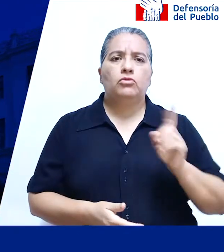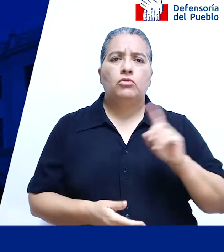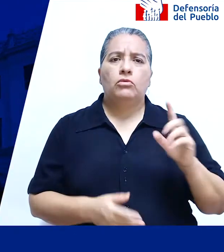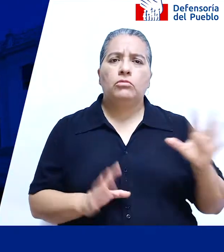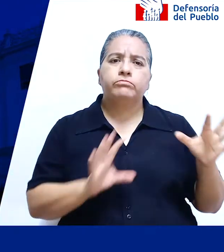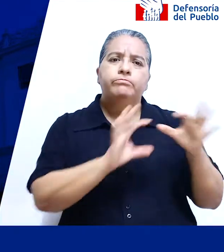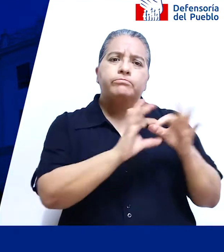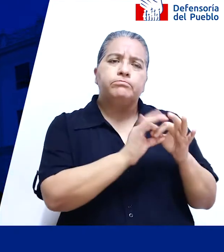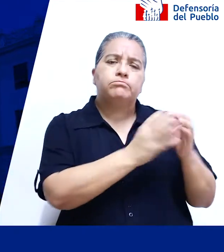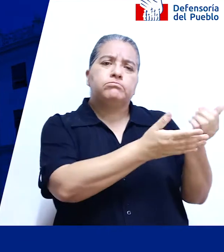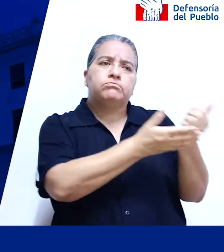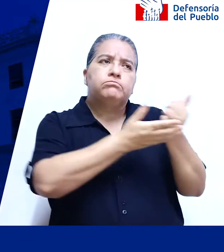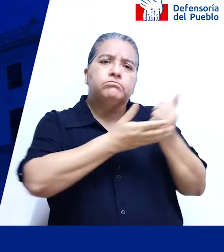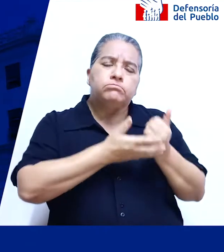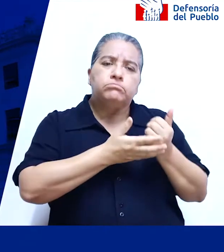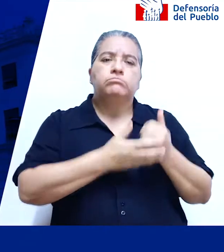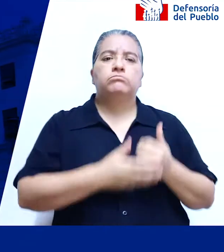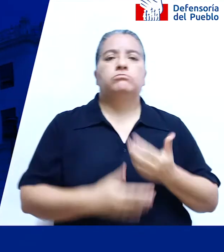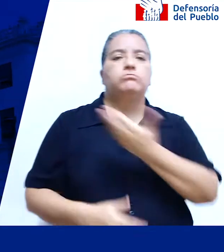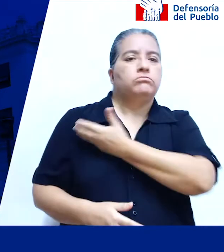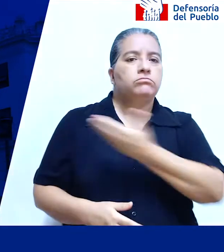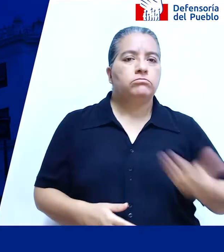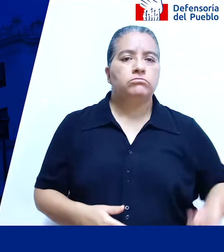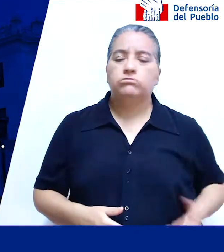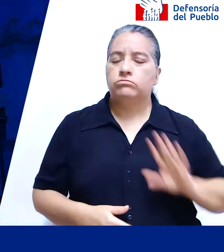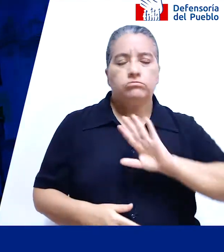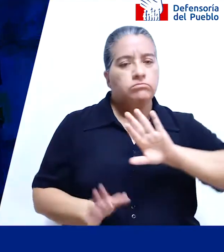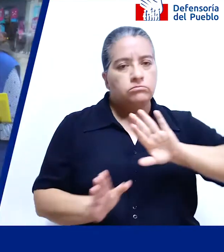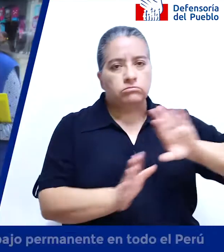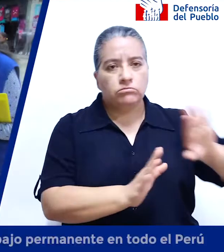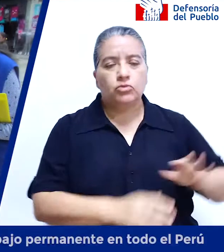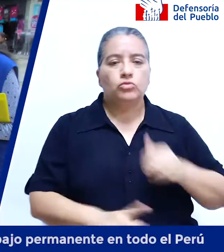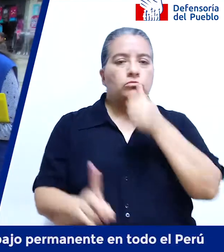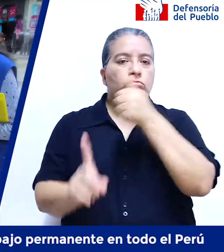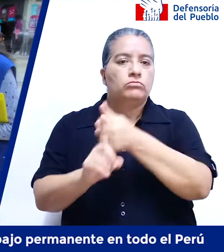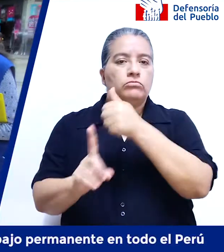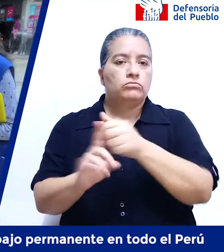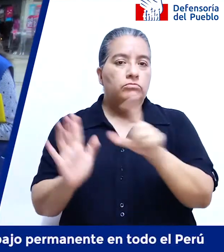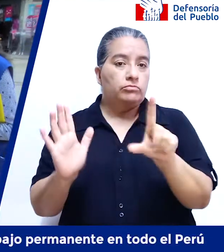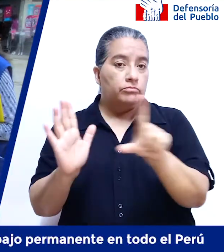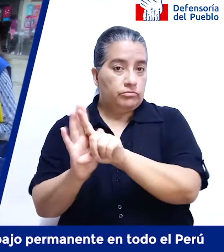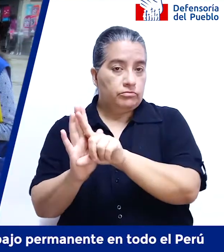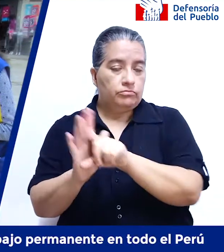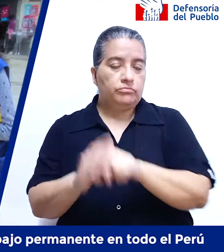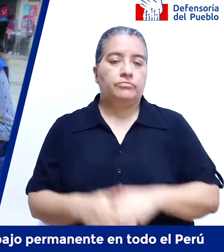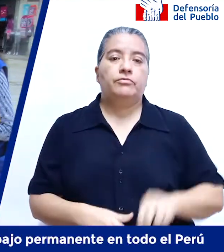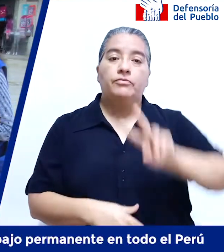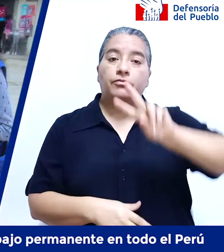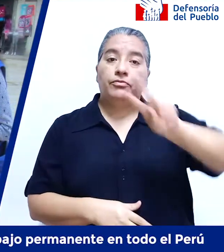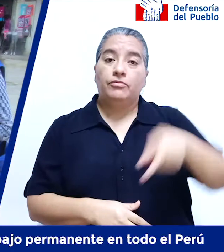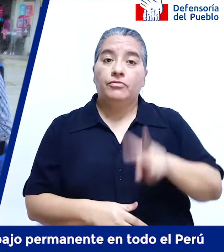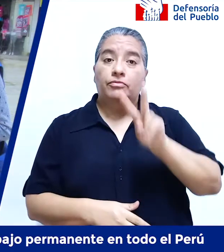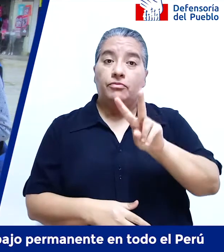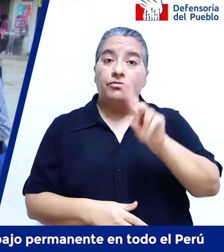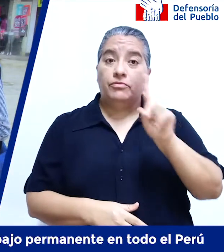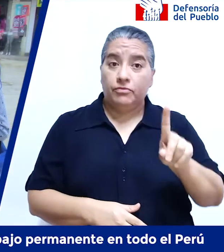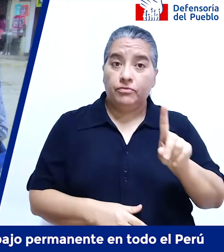de turno, tiene su ley propia. Este 2021 cumple 25 años de